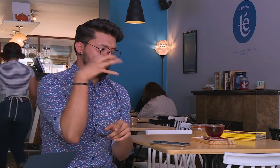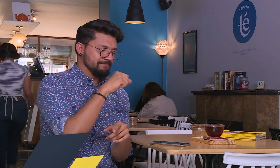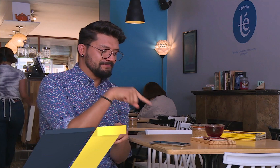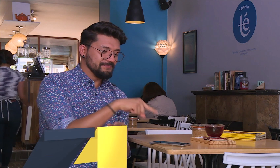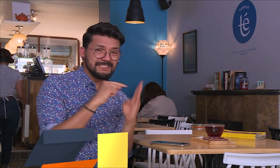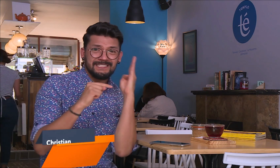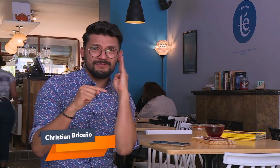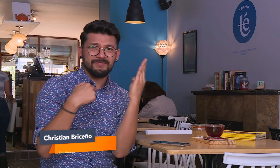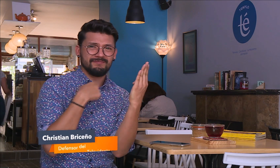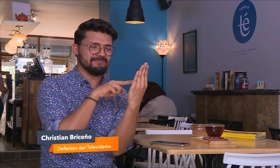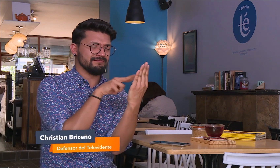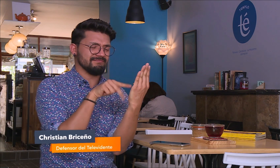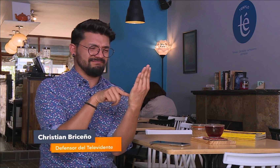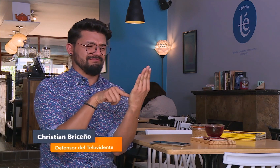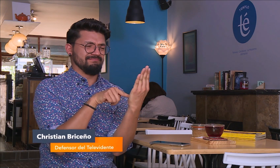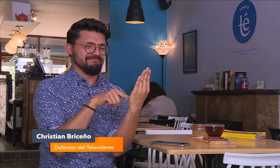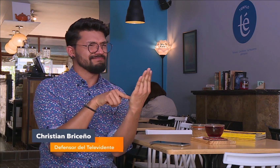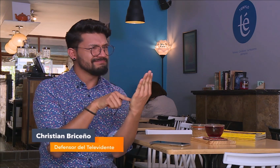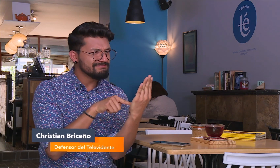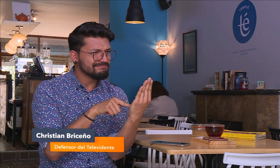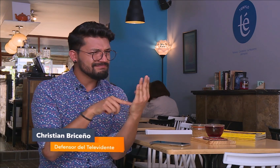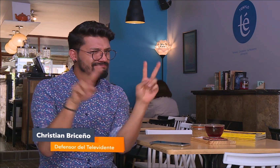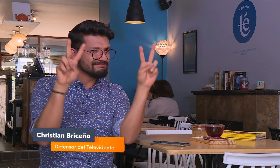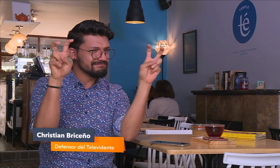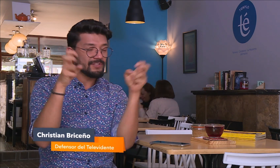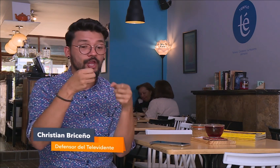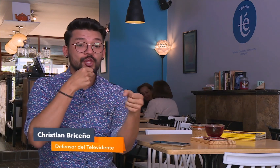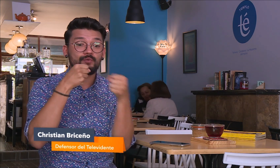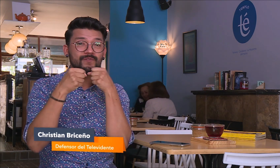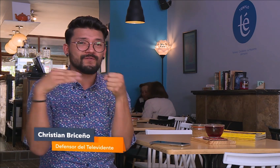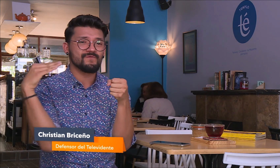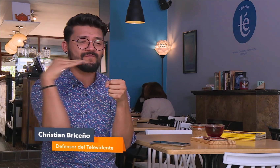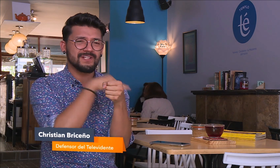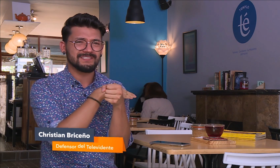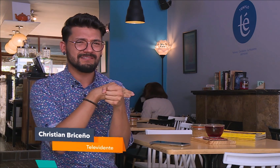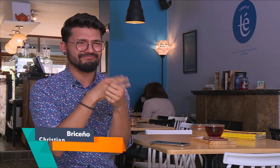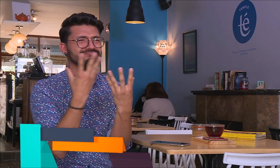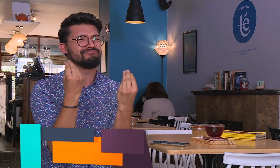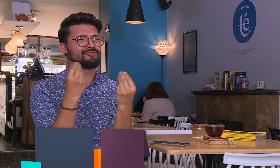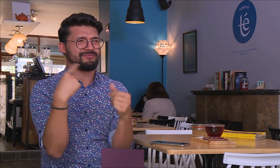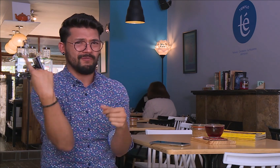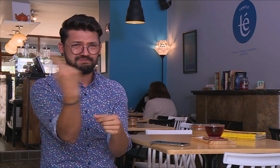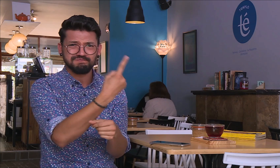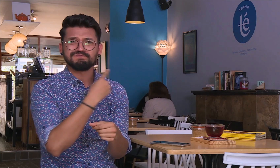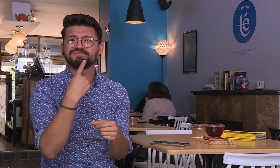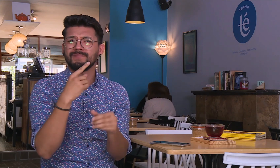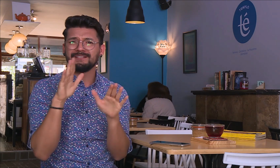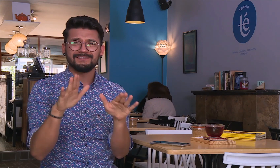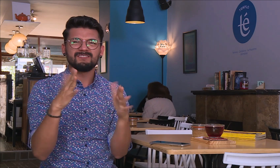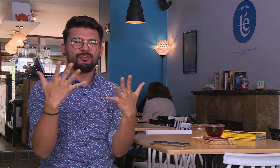Estaba mirando mi celular y me hace reflexionar sobre todo lo que allí se encuentra, sobre todo lo de las noticias falsas.